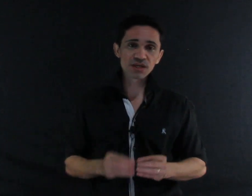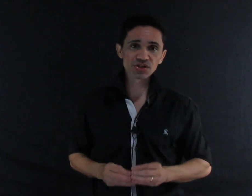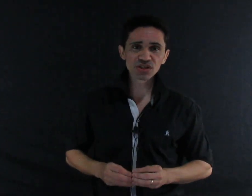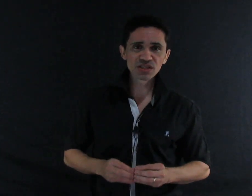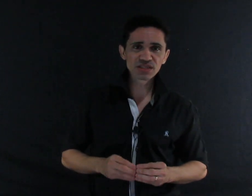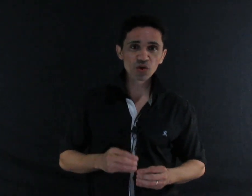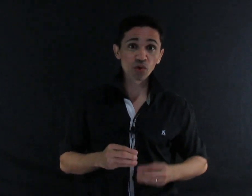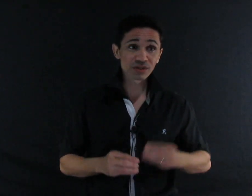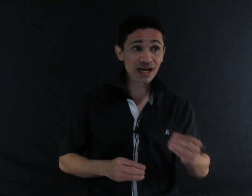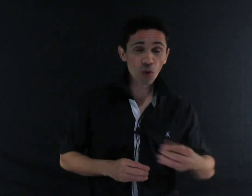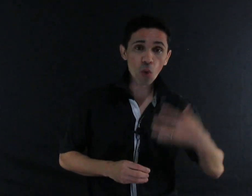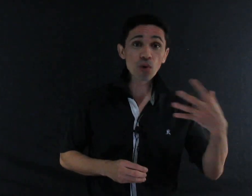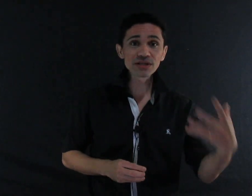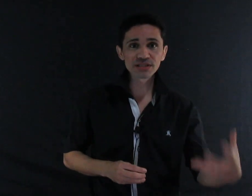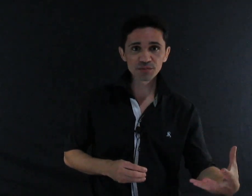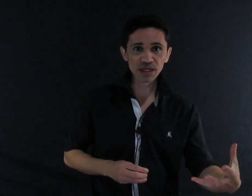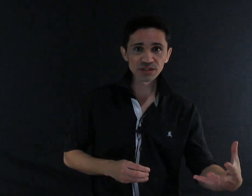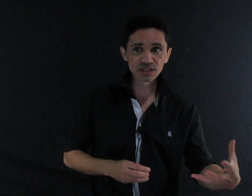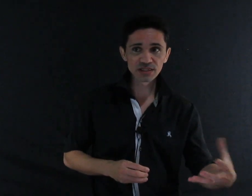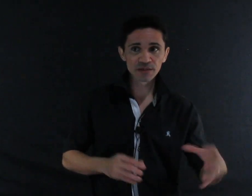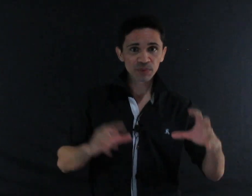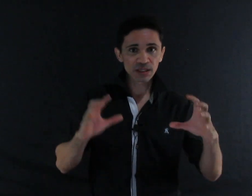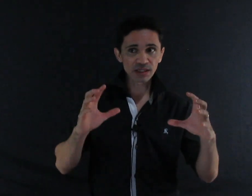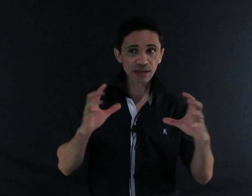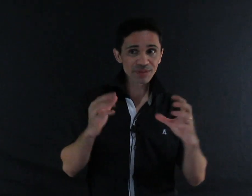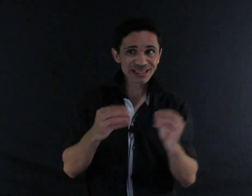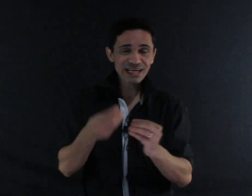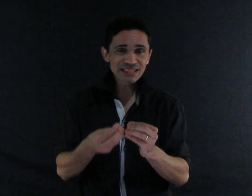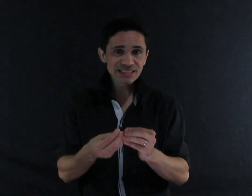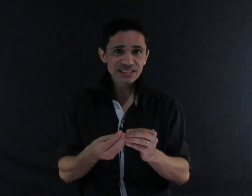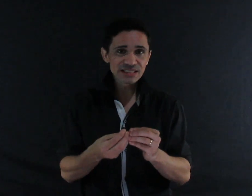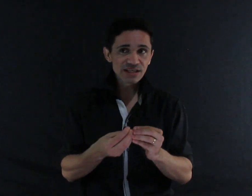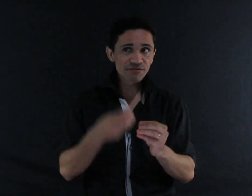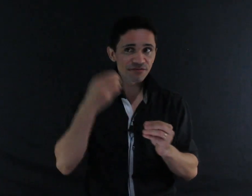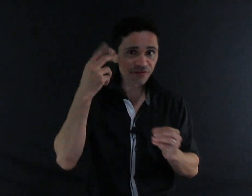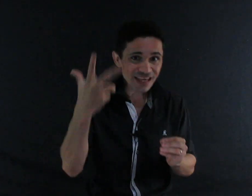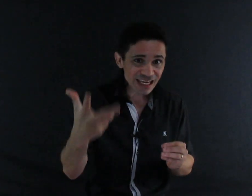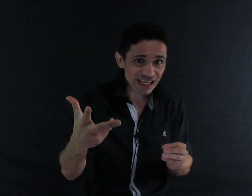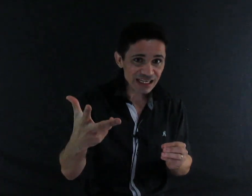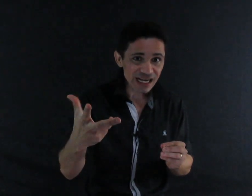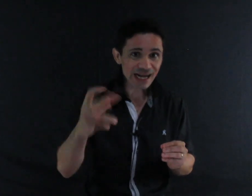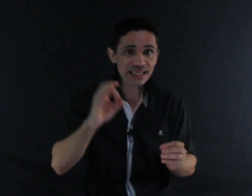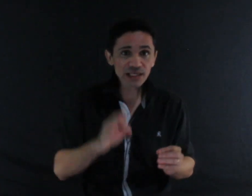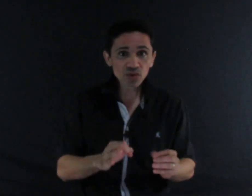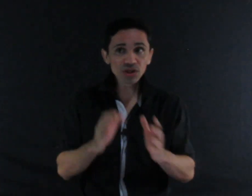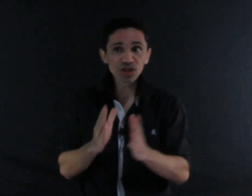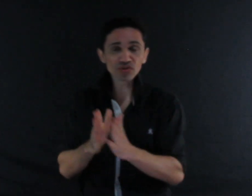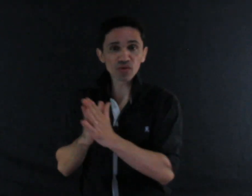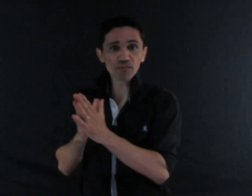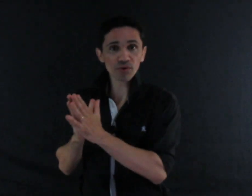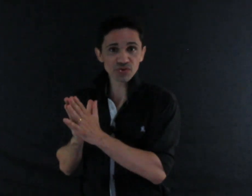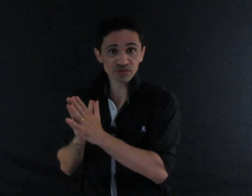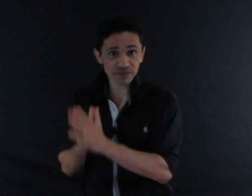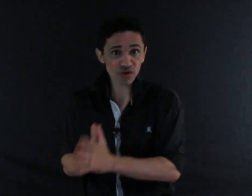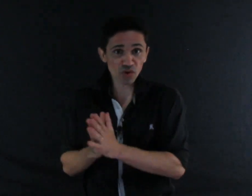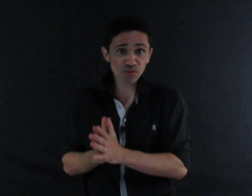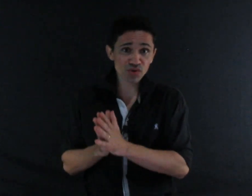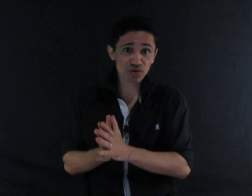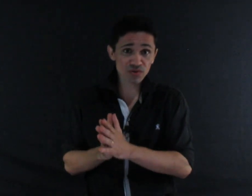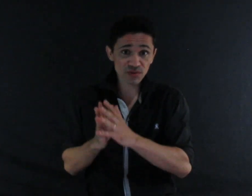perdidas, encontrar coisas perdidas, habilidade de ver aquilo que eu não posso ver com meus olhos